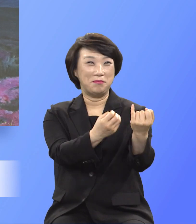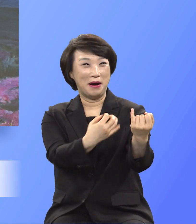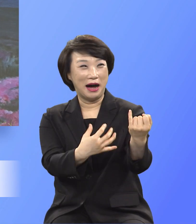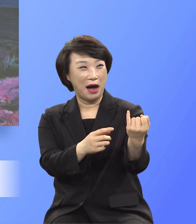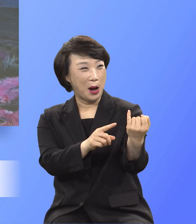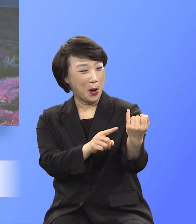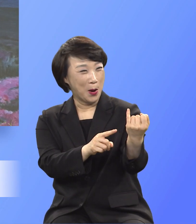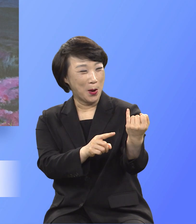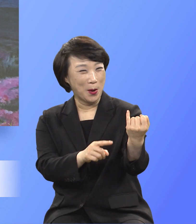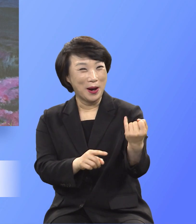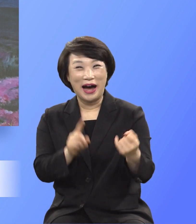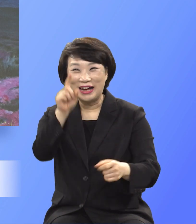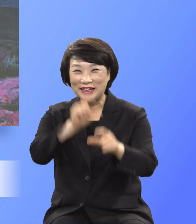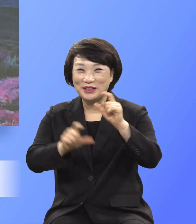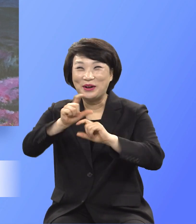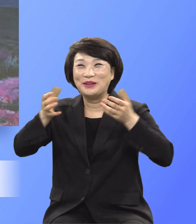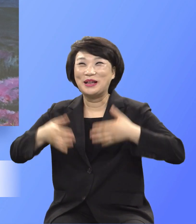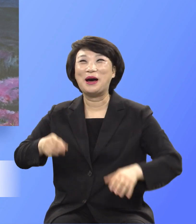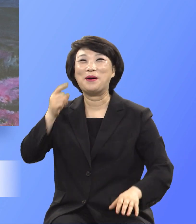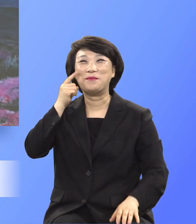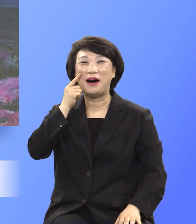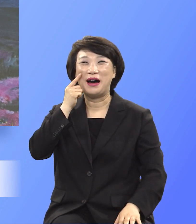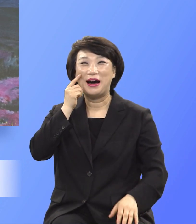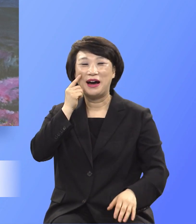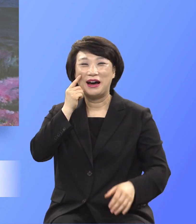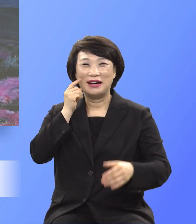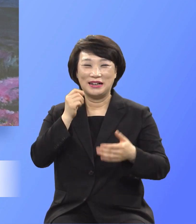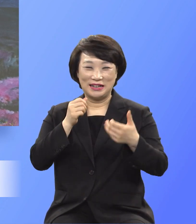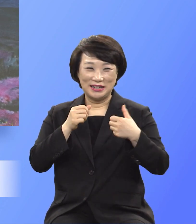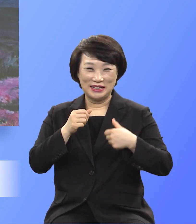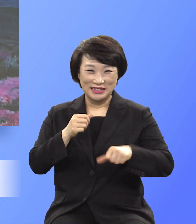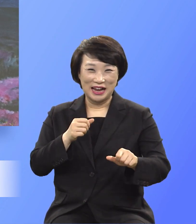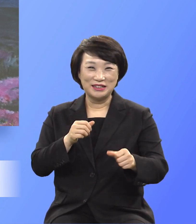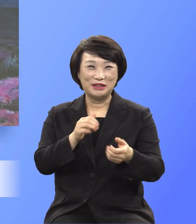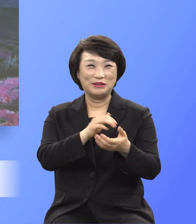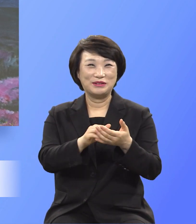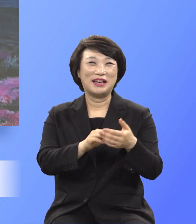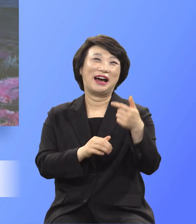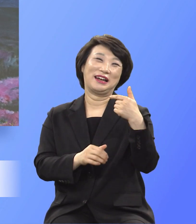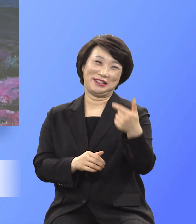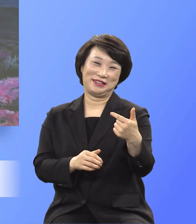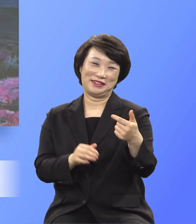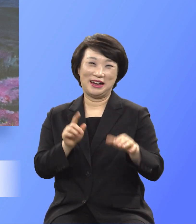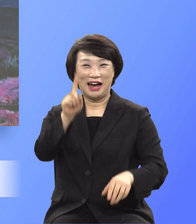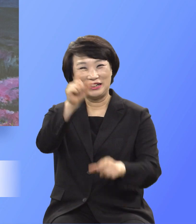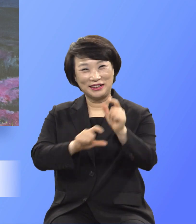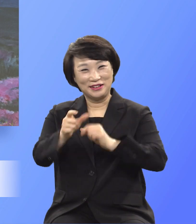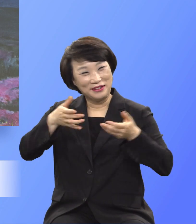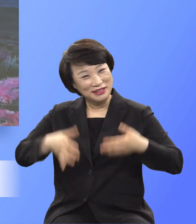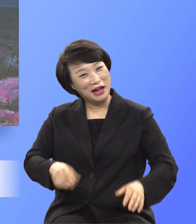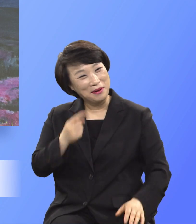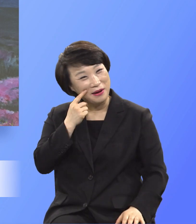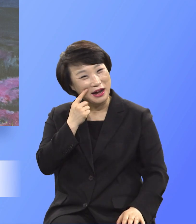한 명 더 나면 여섯 명 한 명 더 나면 일곱 명